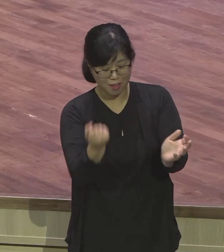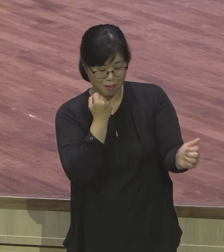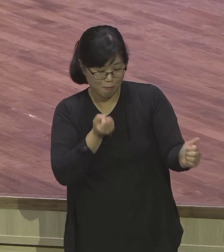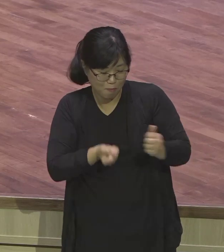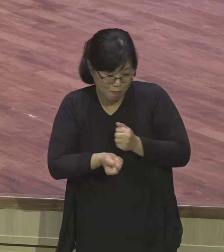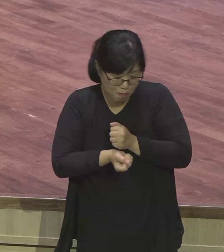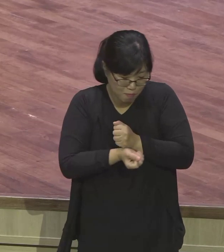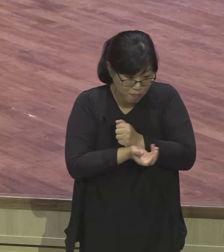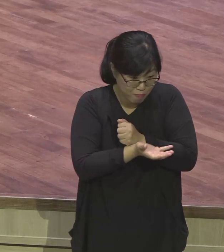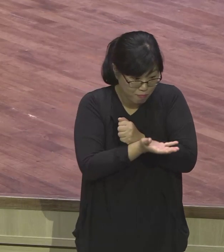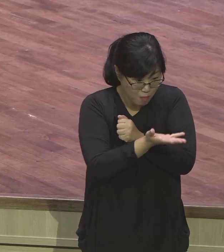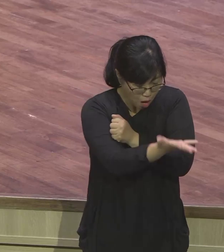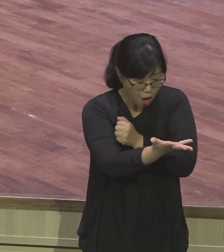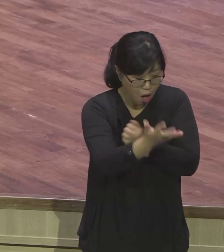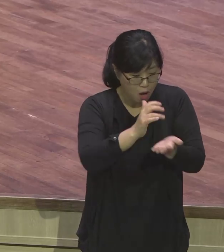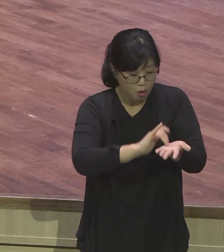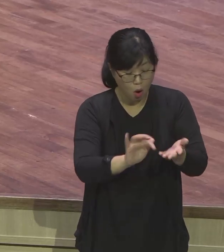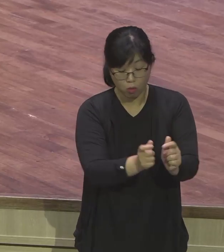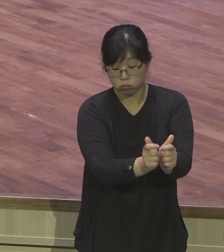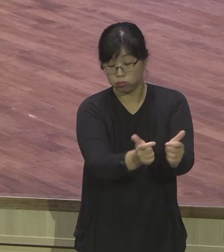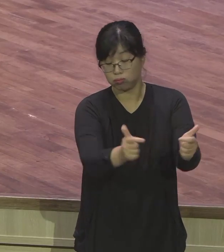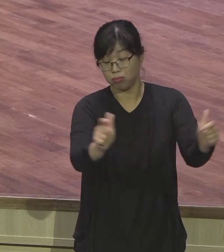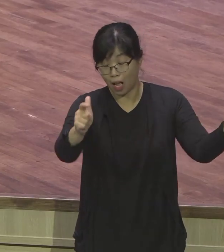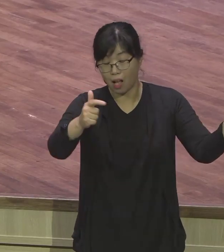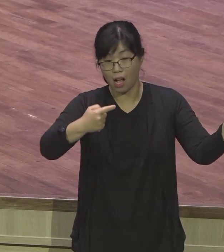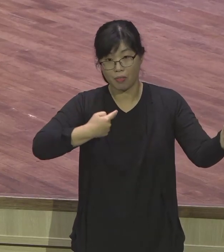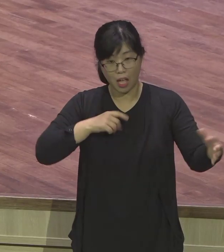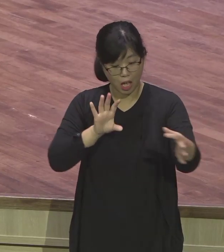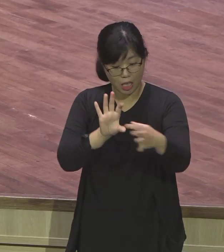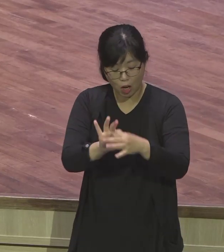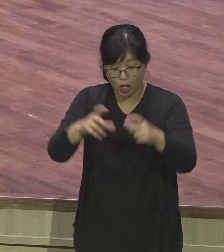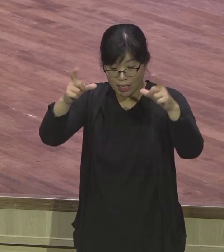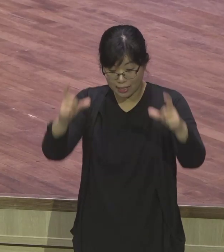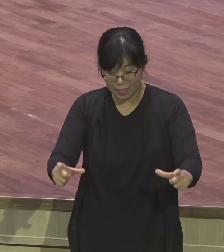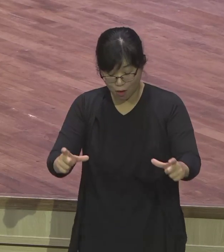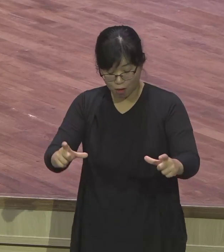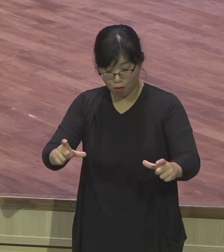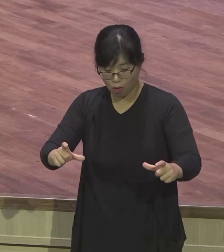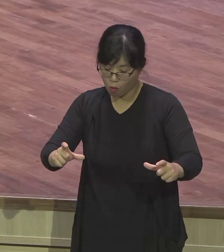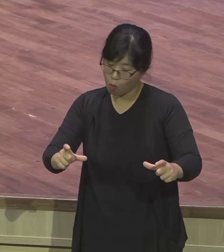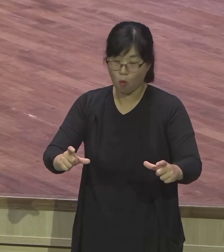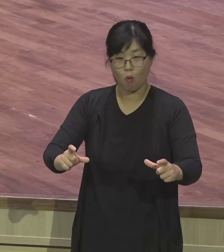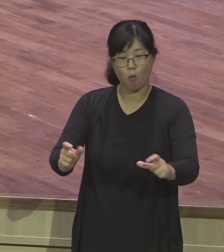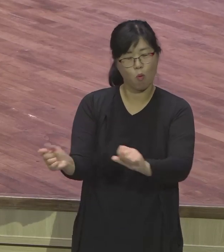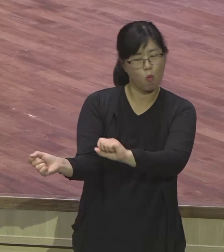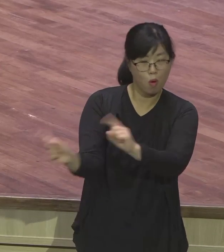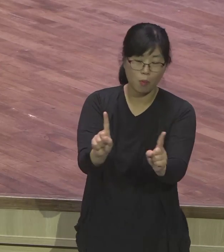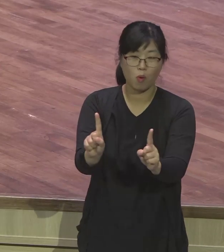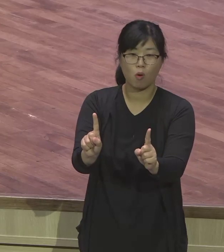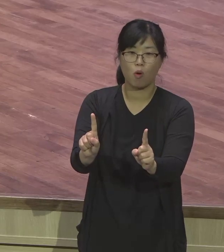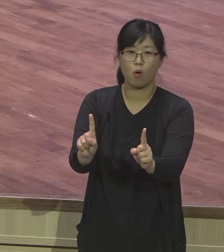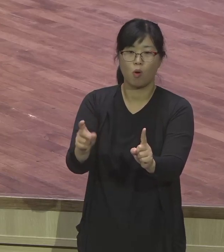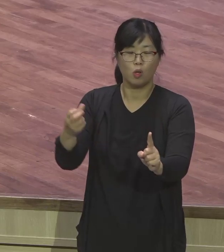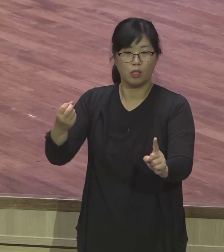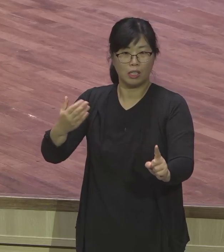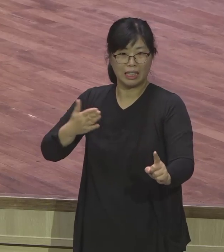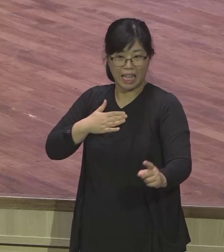지역이 살아나고 아멘 안 하죠 기관이 살아나고 아멘